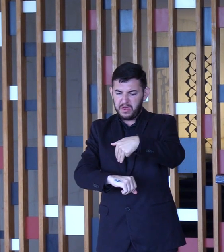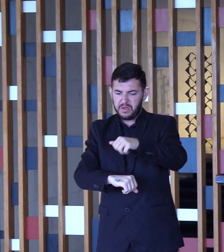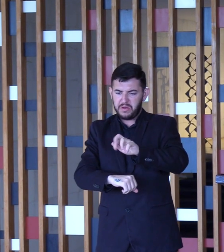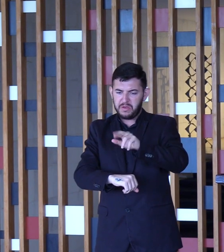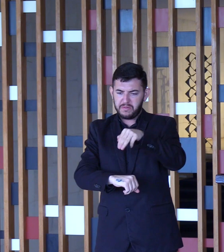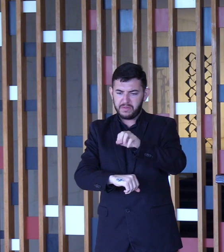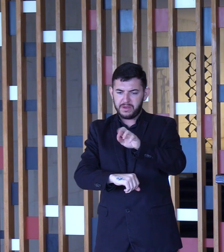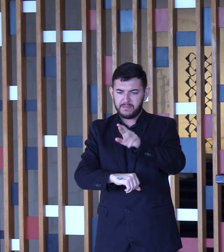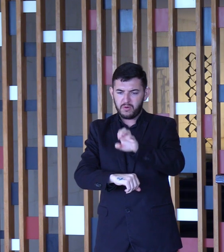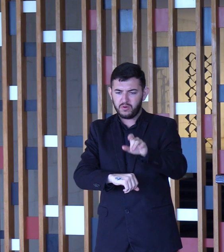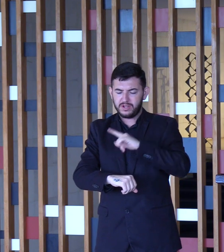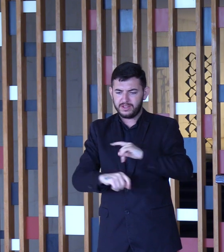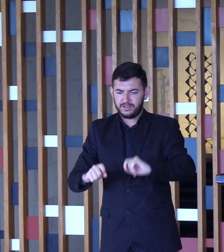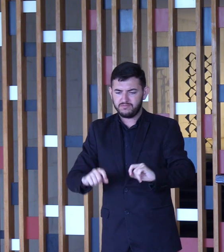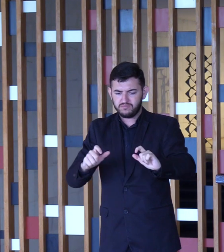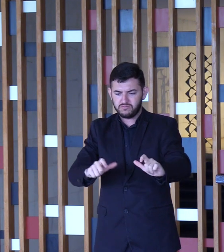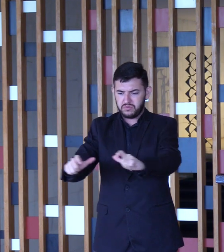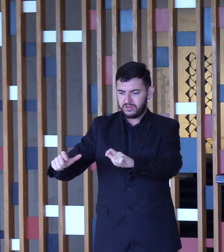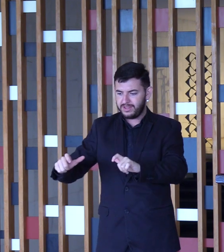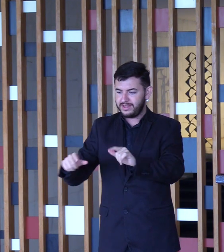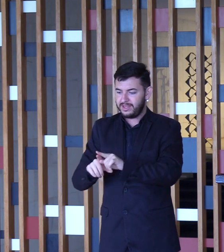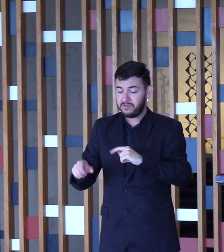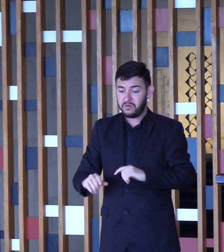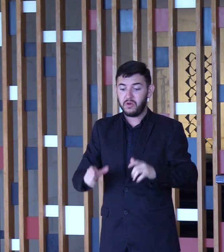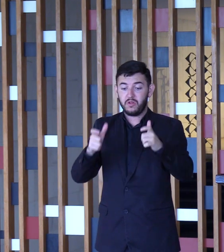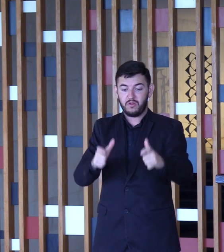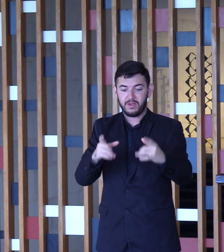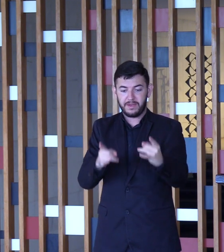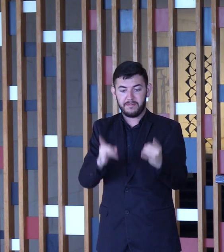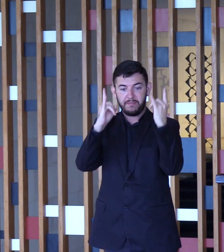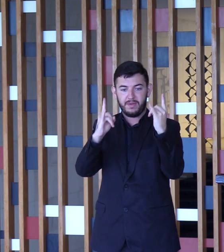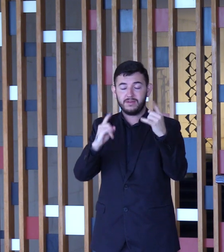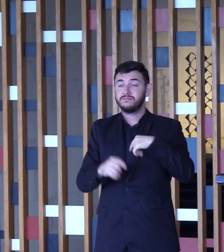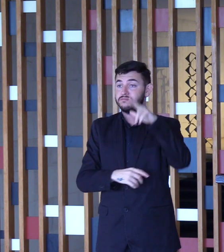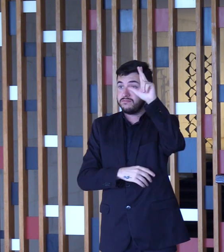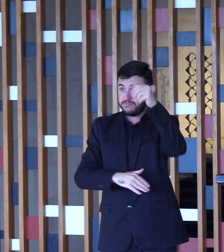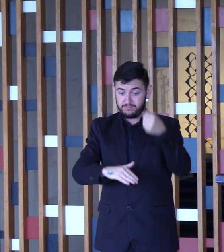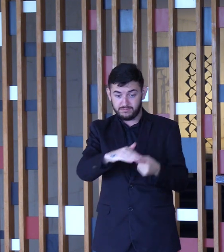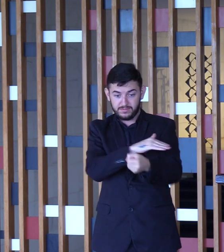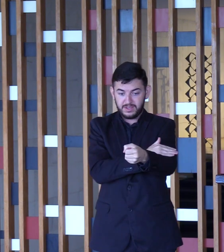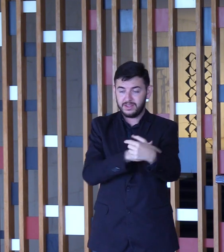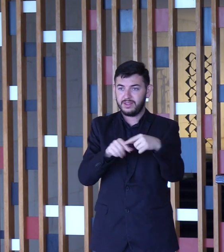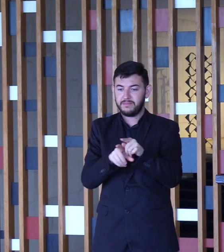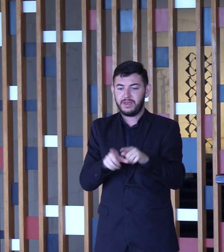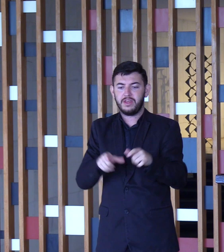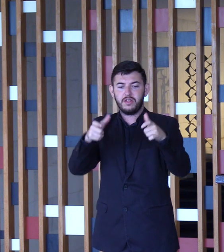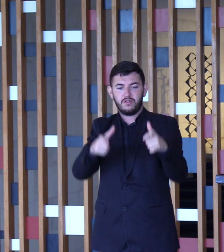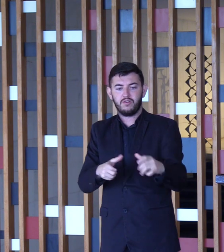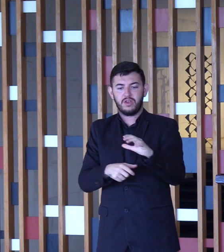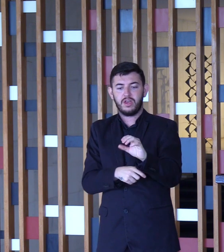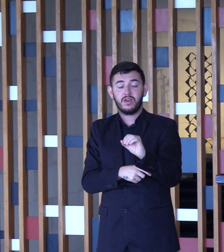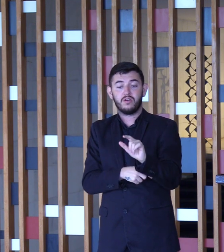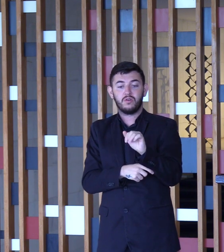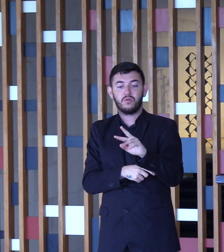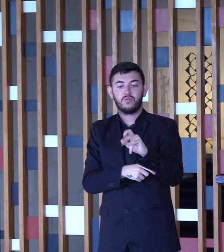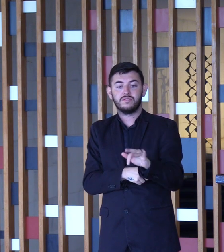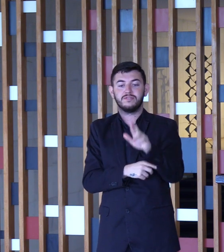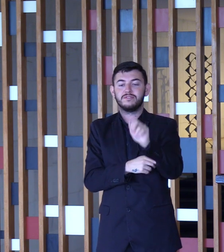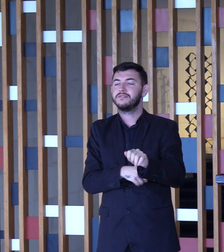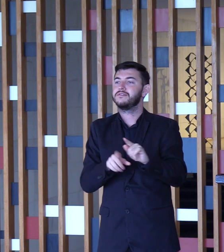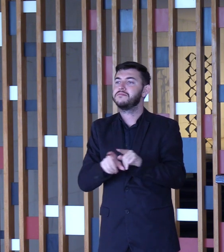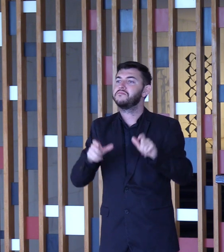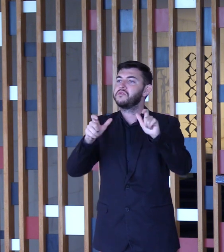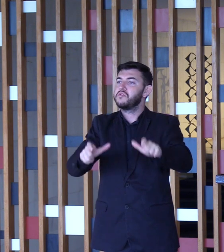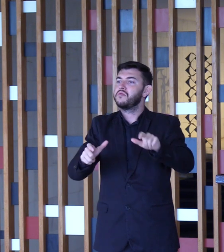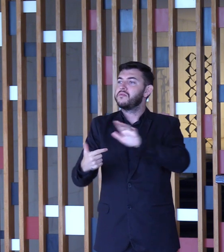repuxo ao centro, com cavalariças e cocheiras alinhadas em anexo. E cada local está envolvido com a